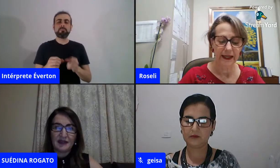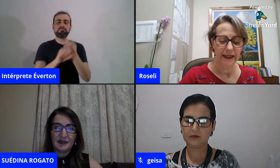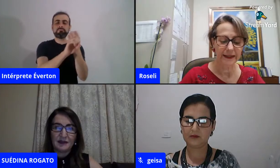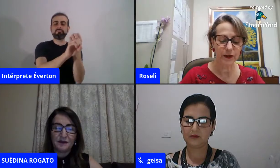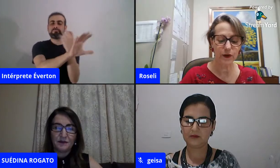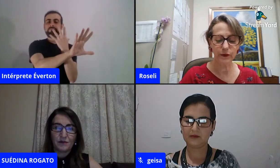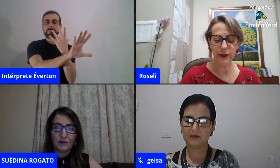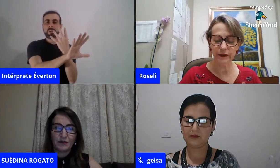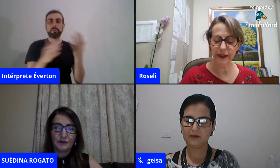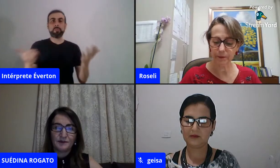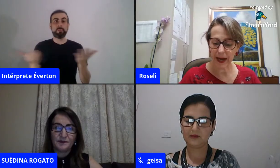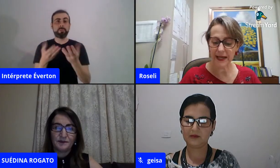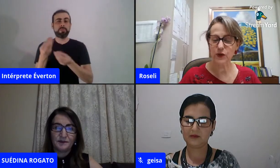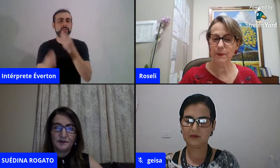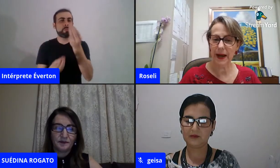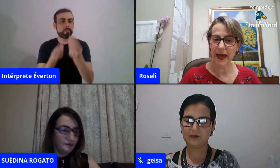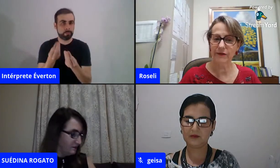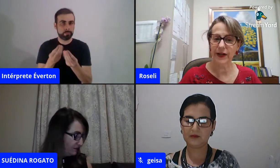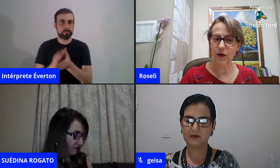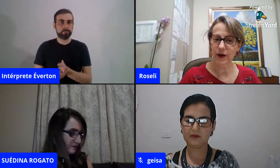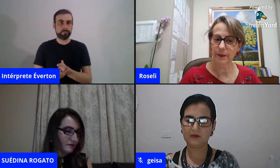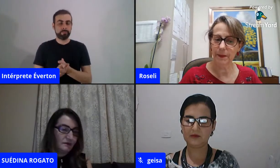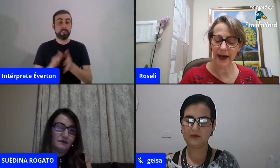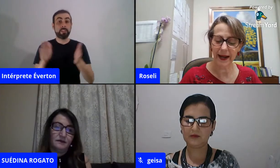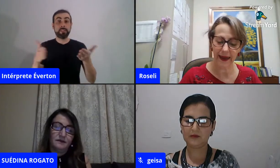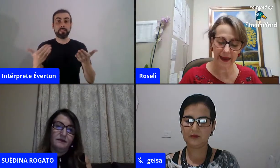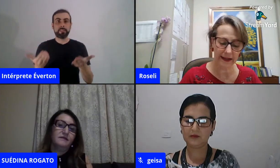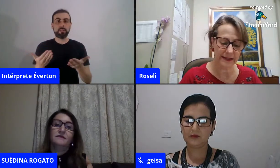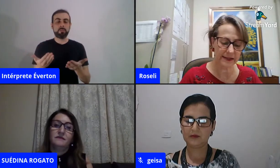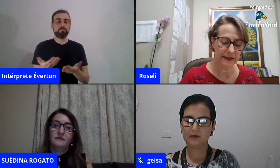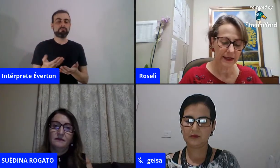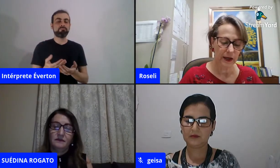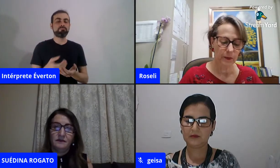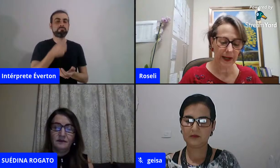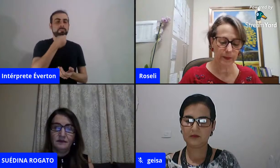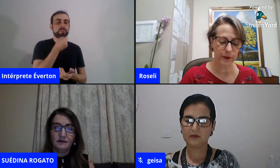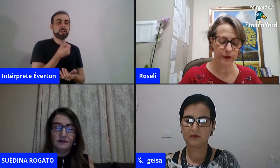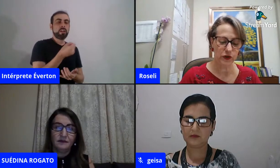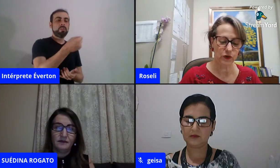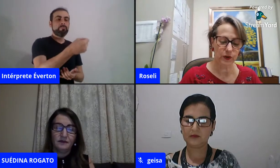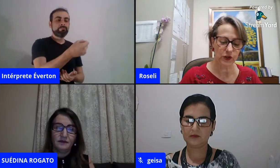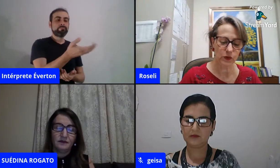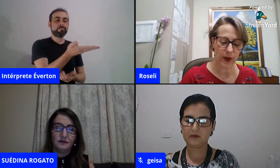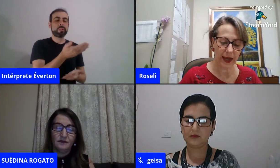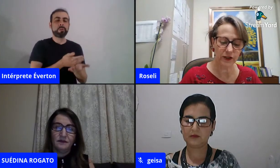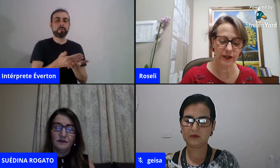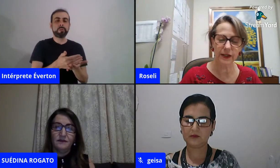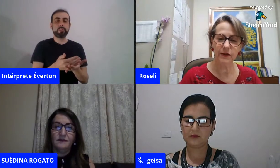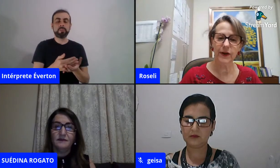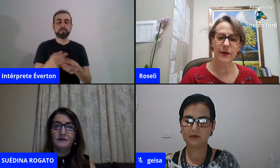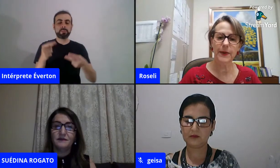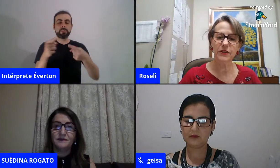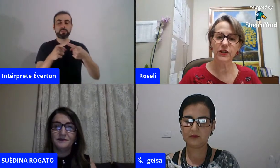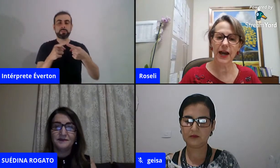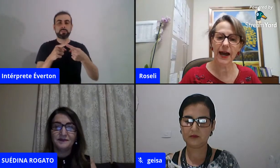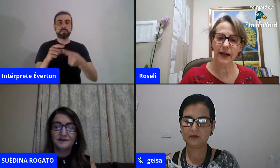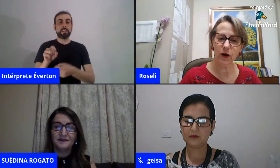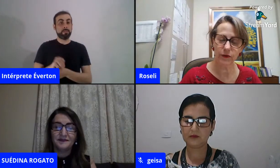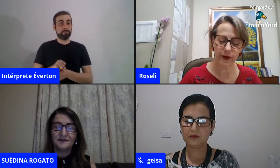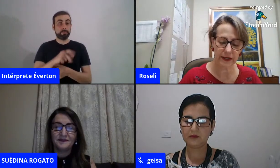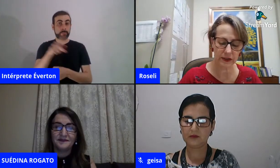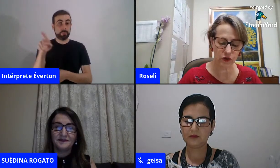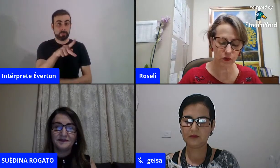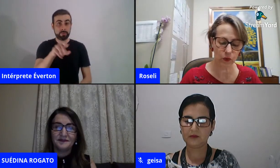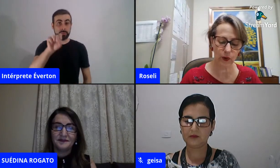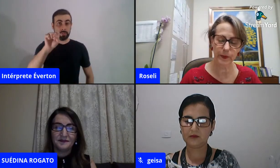Então, eu passo a palavra agora para elas, para a professora Suédna, que vai mediar